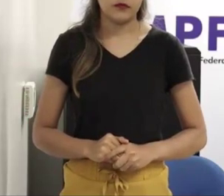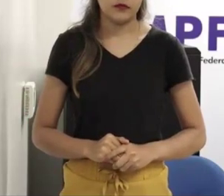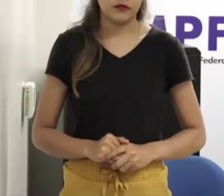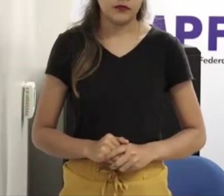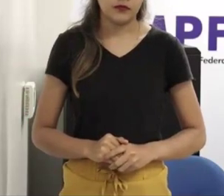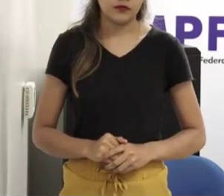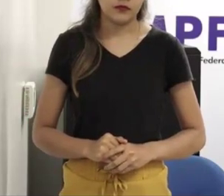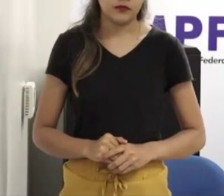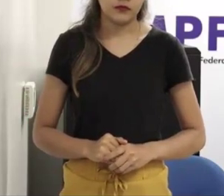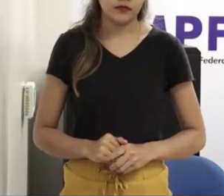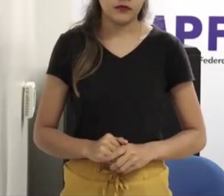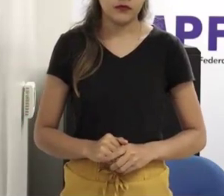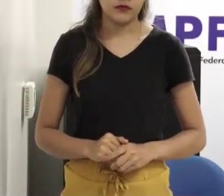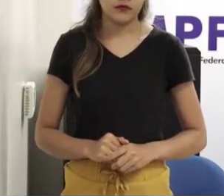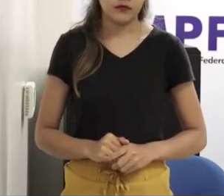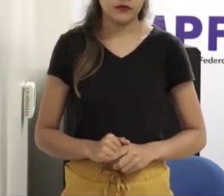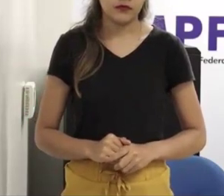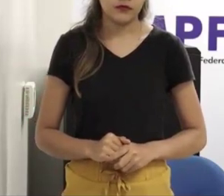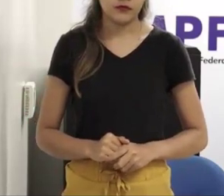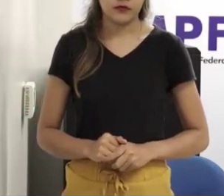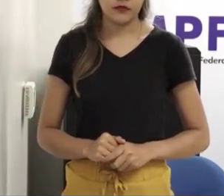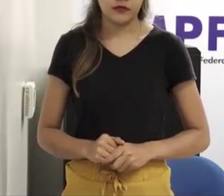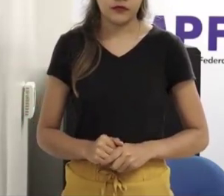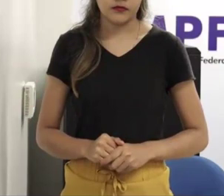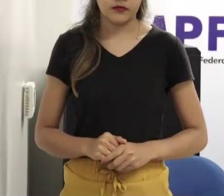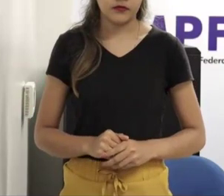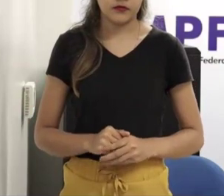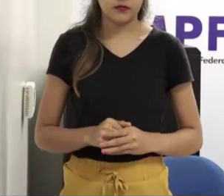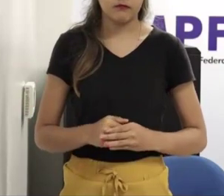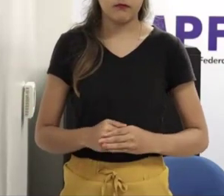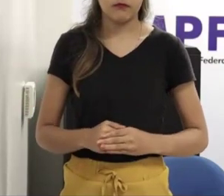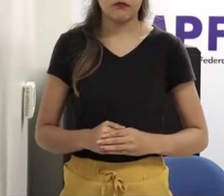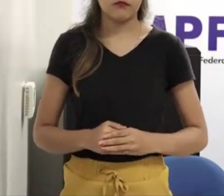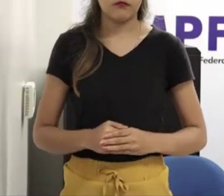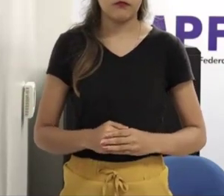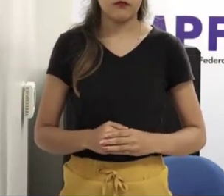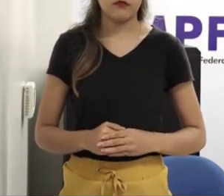a situação. Também é só ver pessoas famosas quando